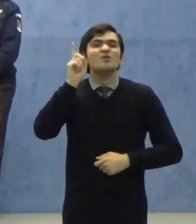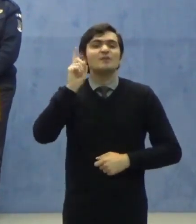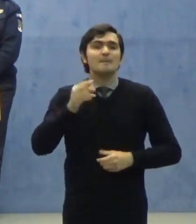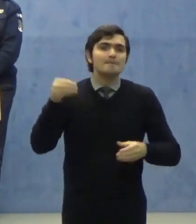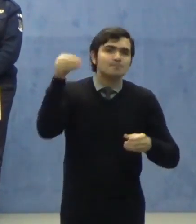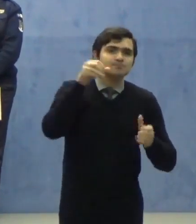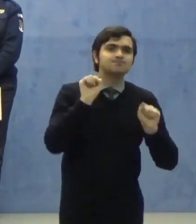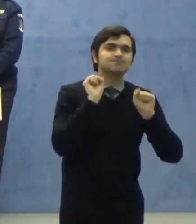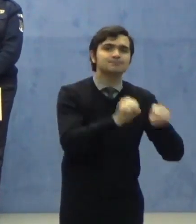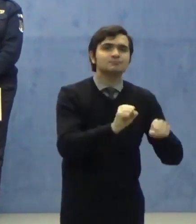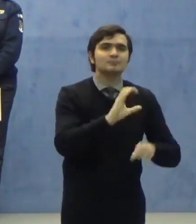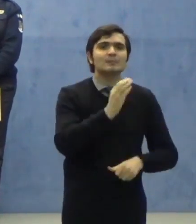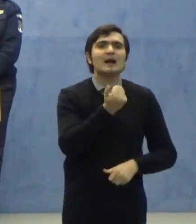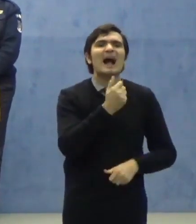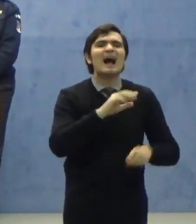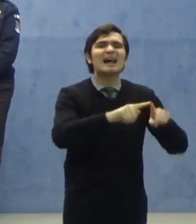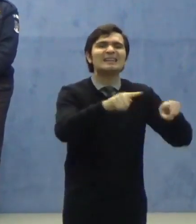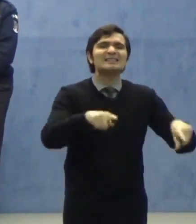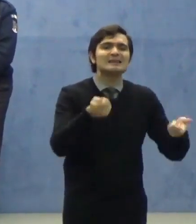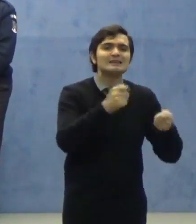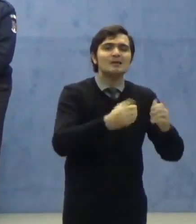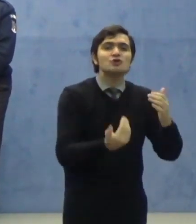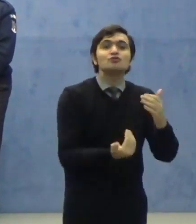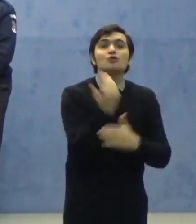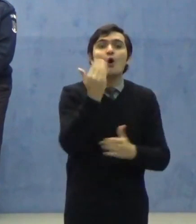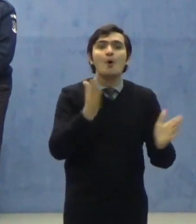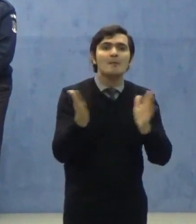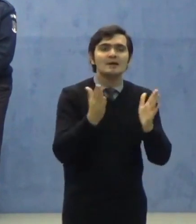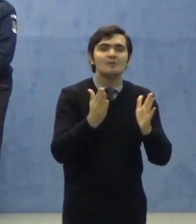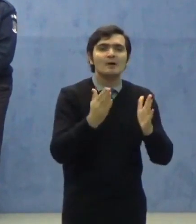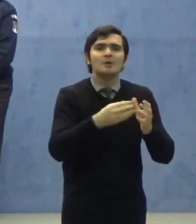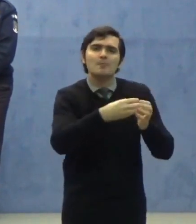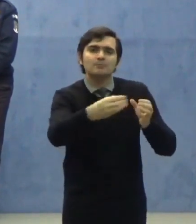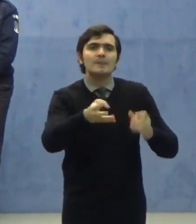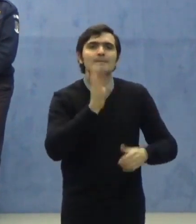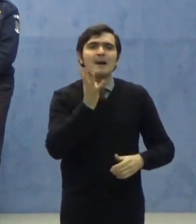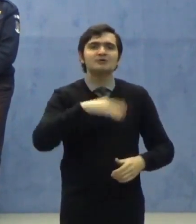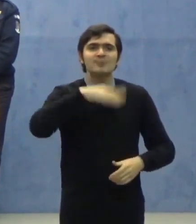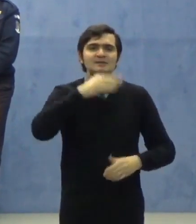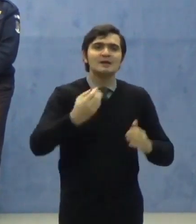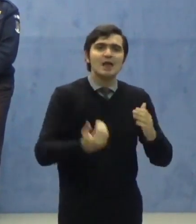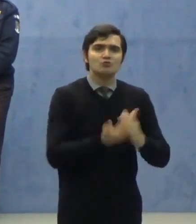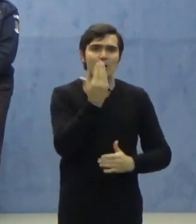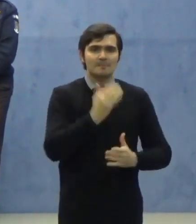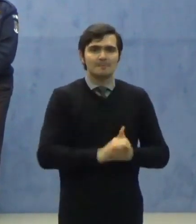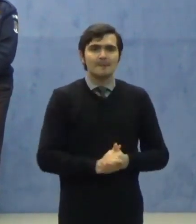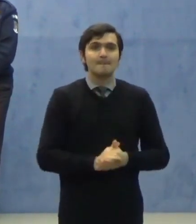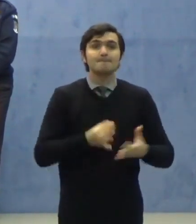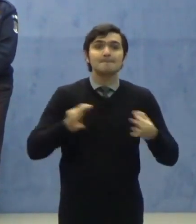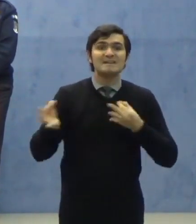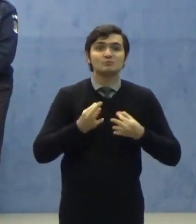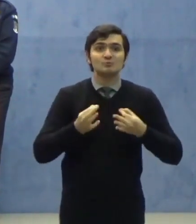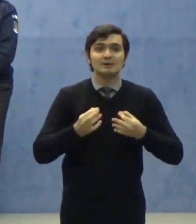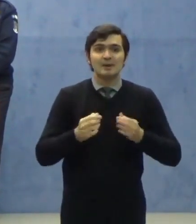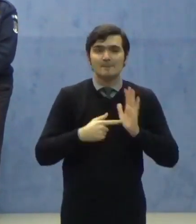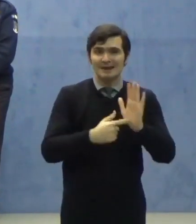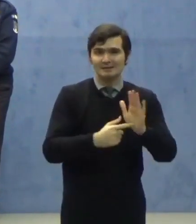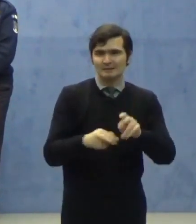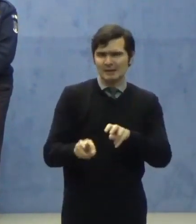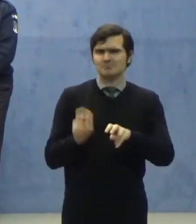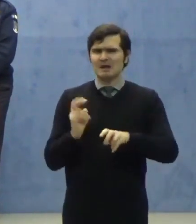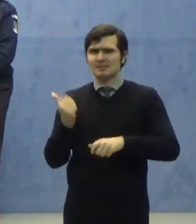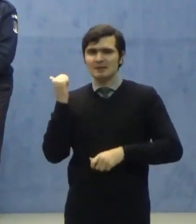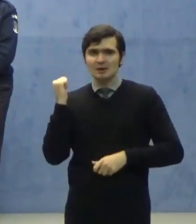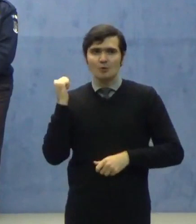pentru o nouă perioadă de 14 zile. 3. Măsurile prezentate anterior nu